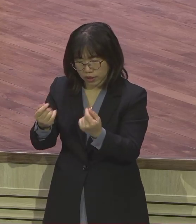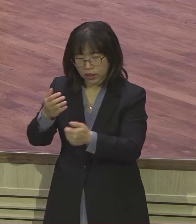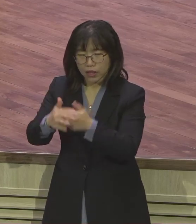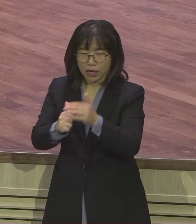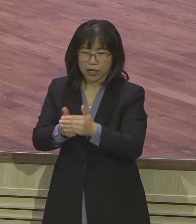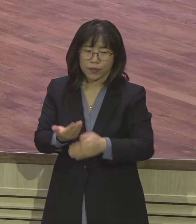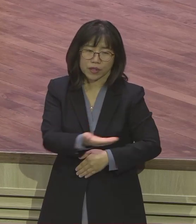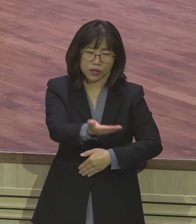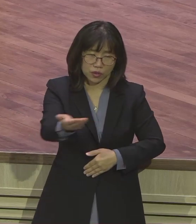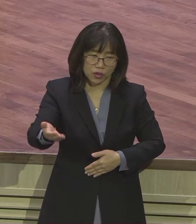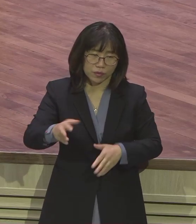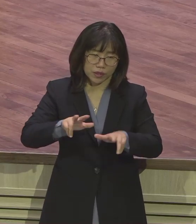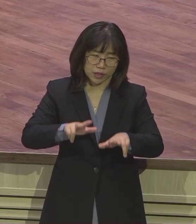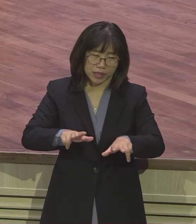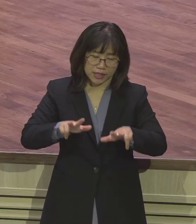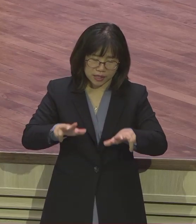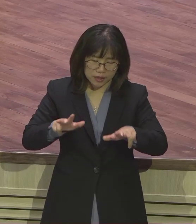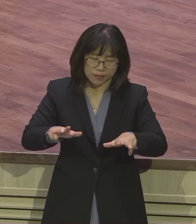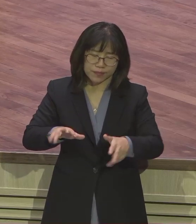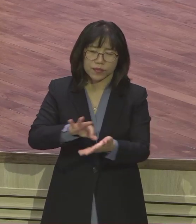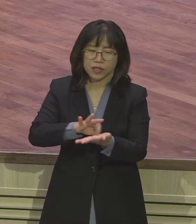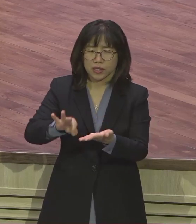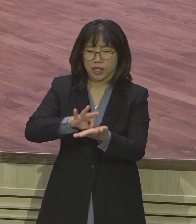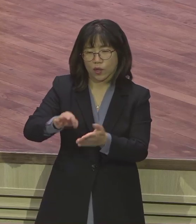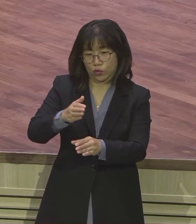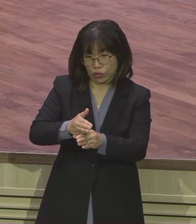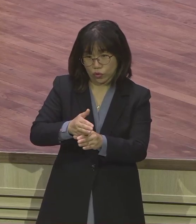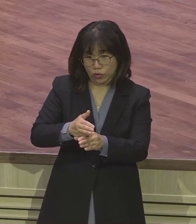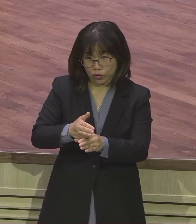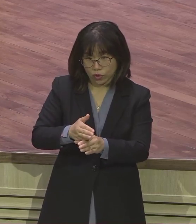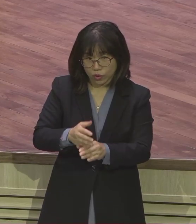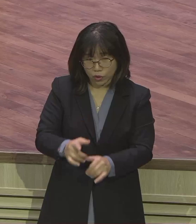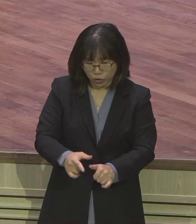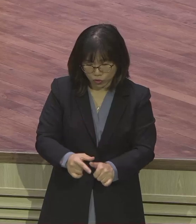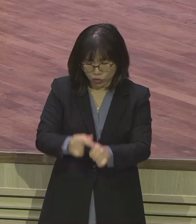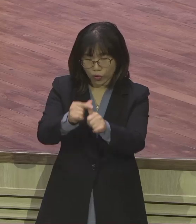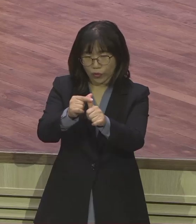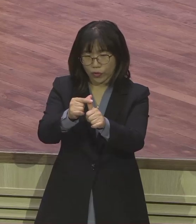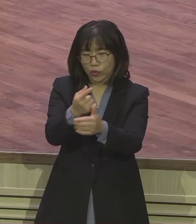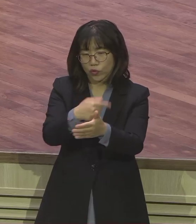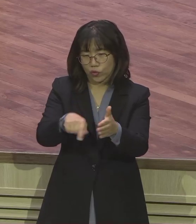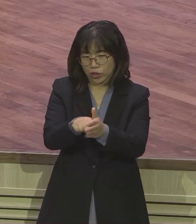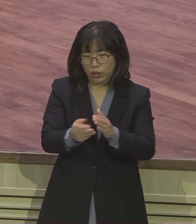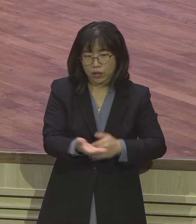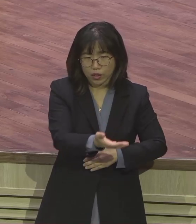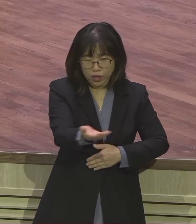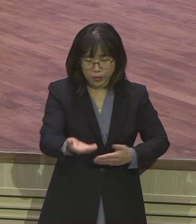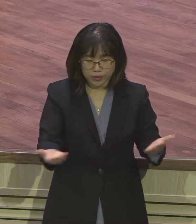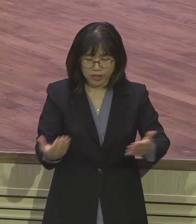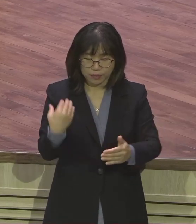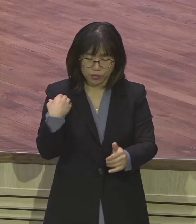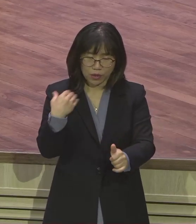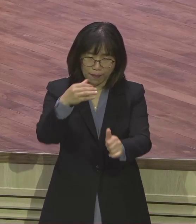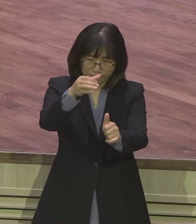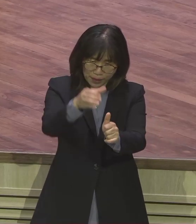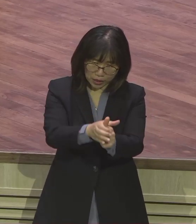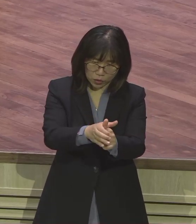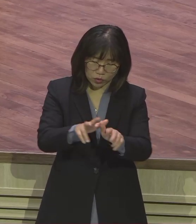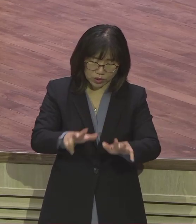사용하고 계세요. 구원의 주어 가지고 직분 주어서 하나님 사용하고 계신다고요. 얼마나 아름답게